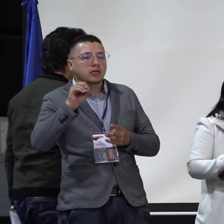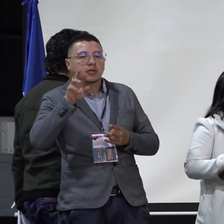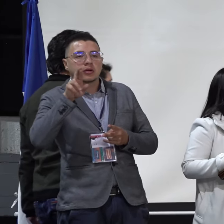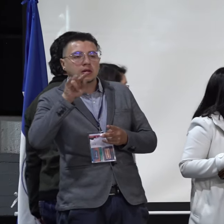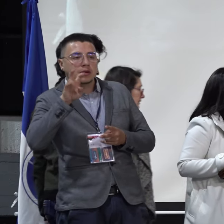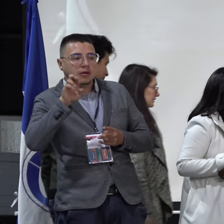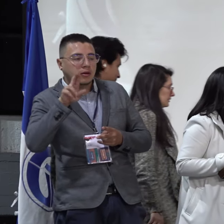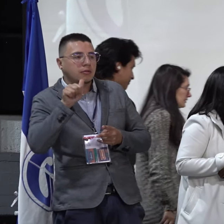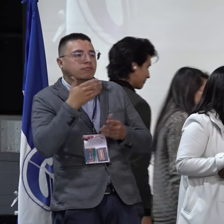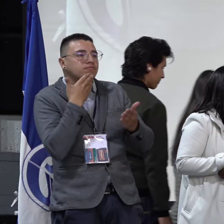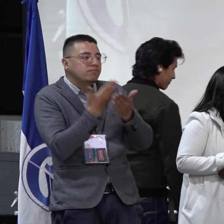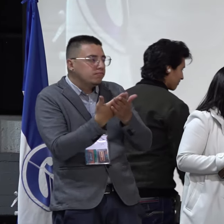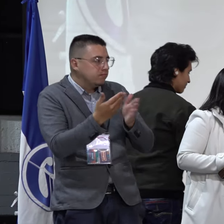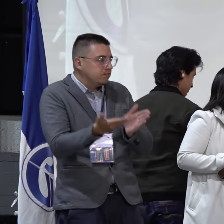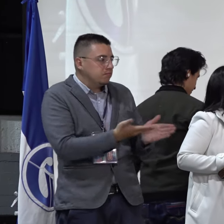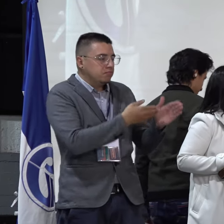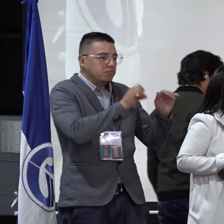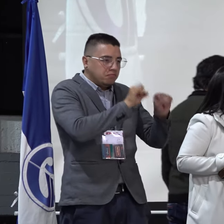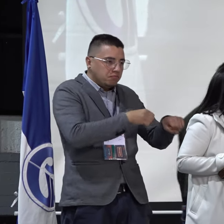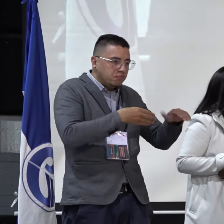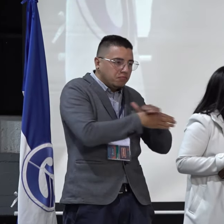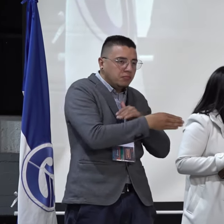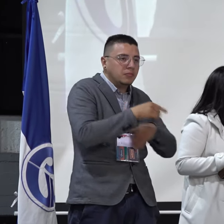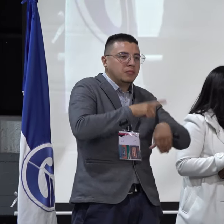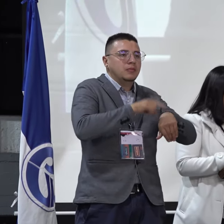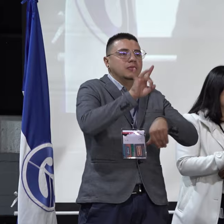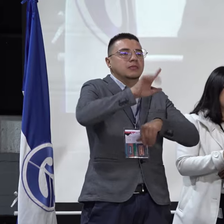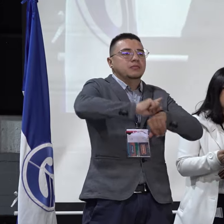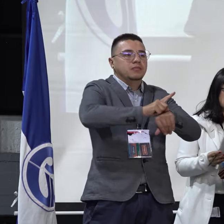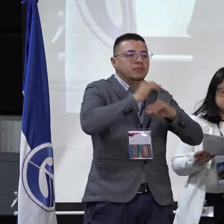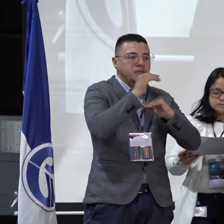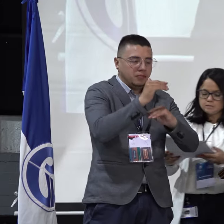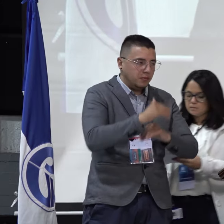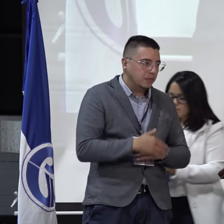agradecemos, pueden proceder. Contamos con 15 minutos.